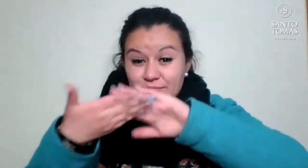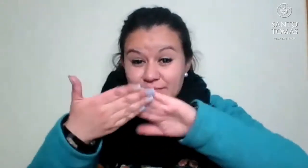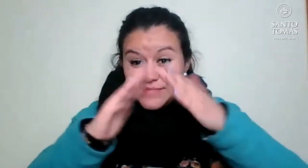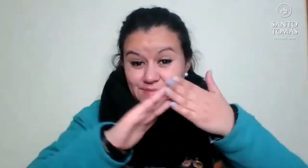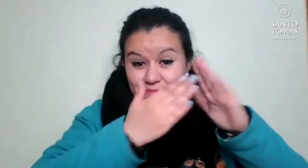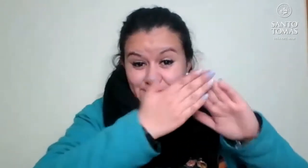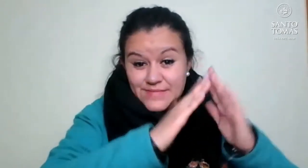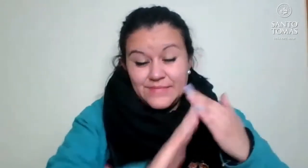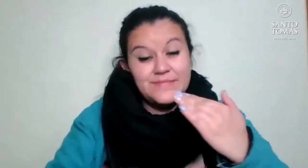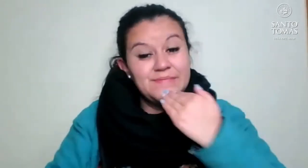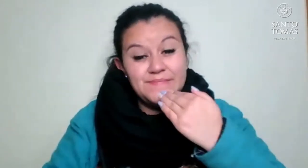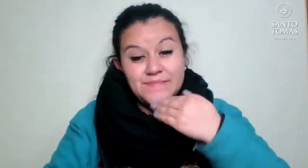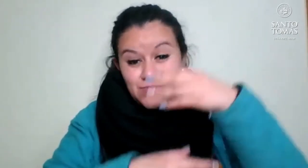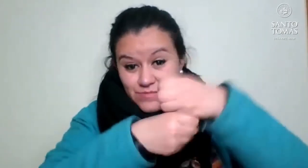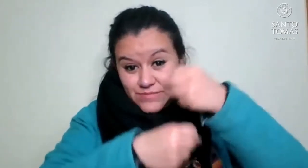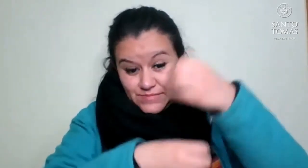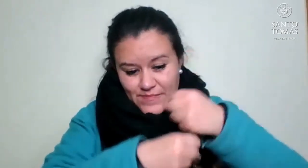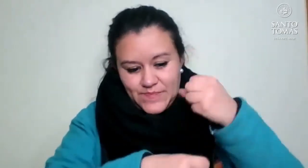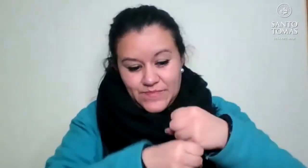Ciudades de los Andes.